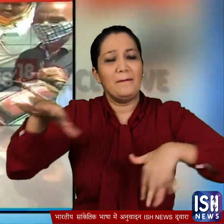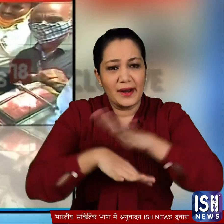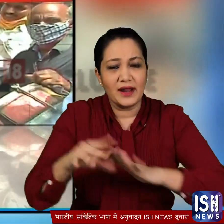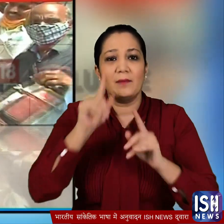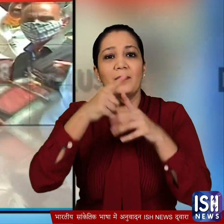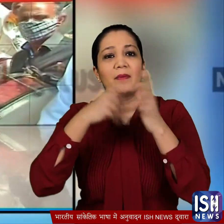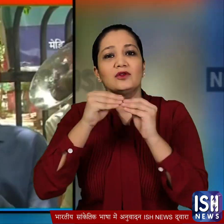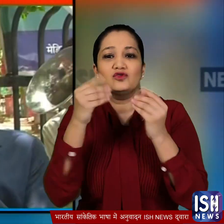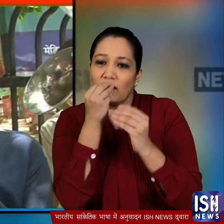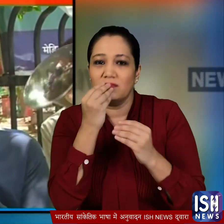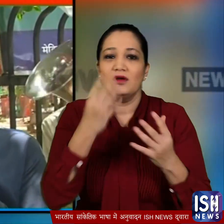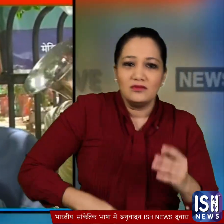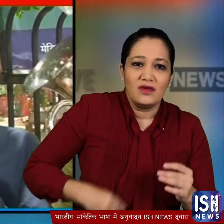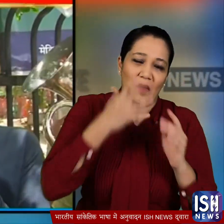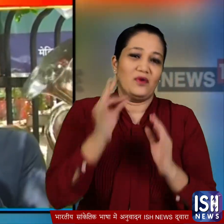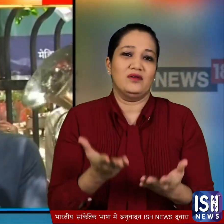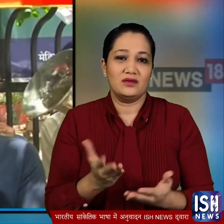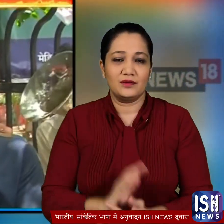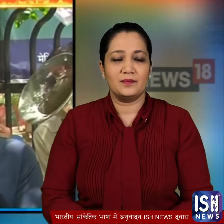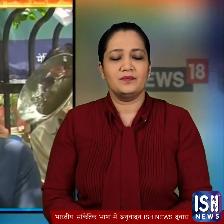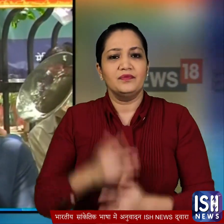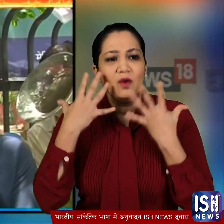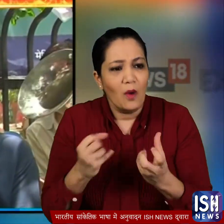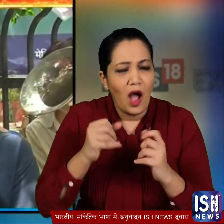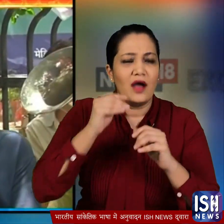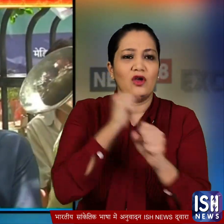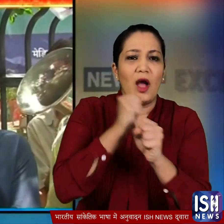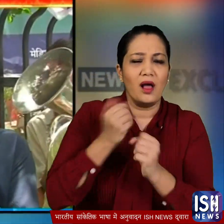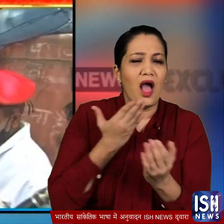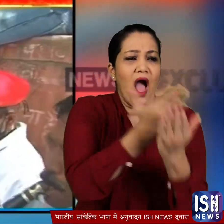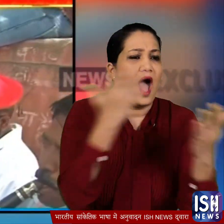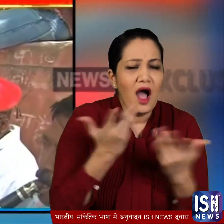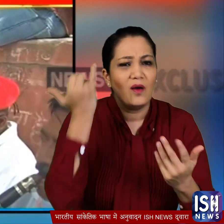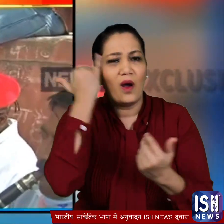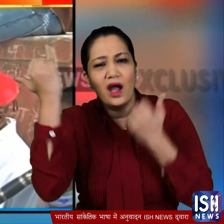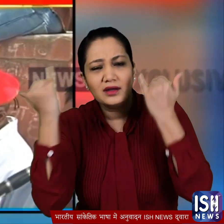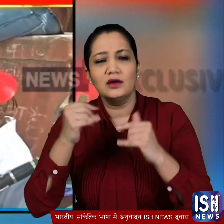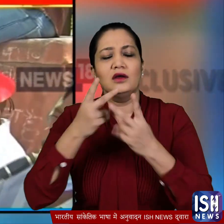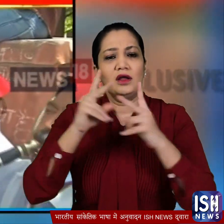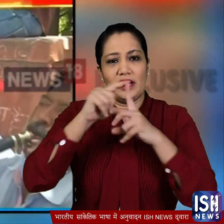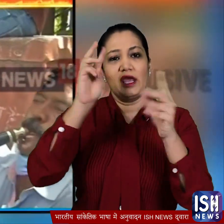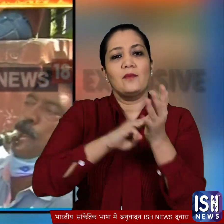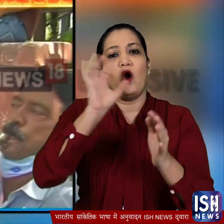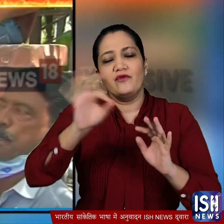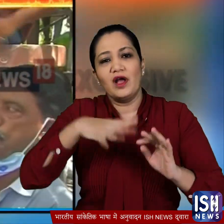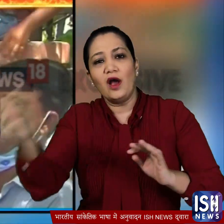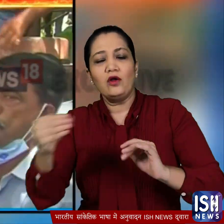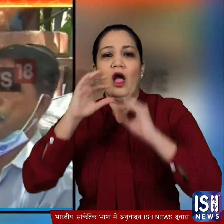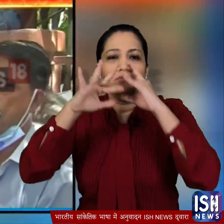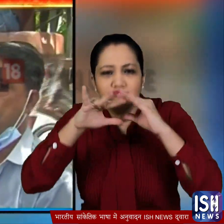मिल सके और अपनी मांगों को गहलोच सरकार तक पहुँचाने के लिए इन लोगों ने डी-एम आफिस के बाहर बैंड बाजे के साथ प्रदर्शन किया